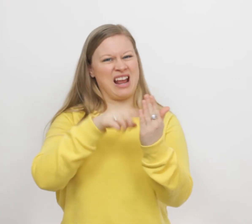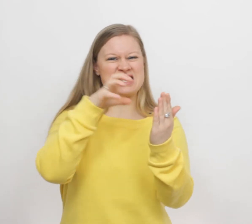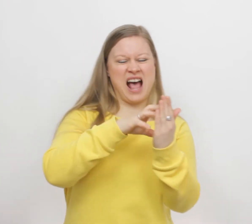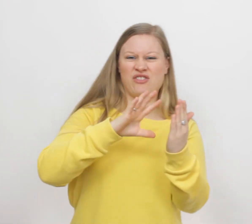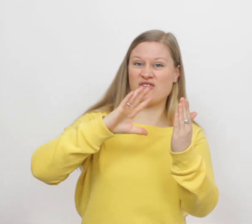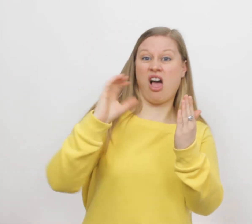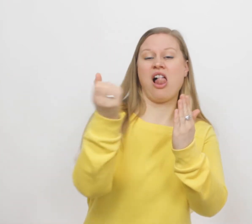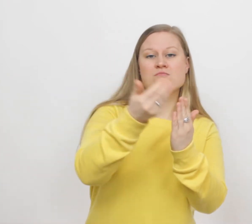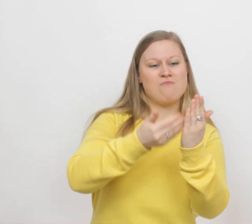daar staat het allemaal.